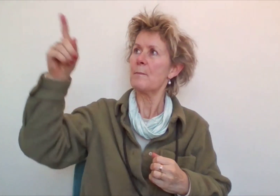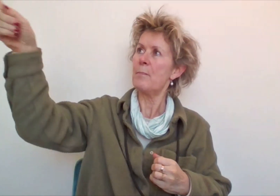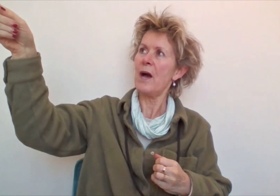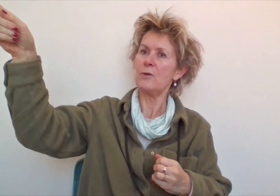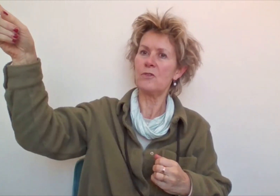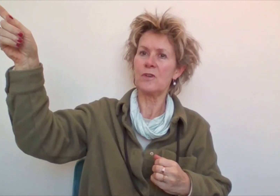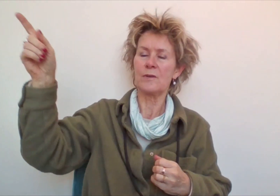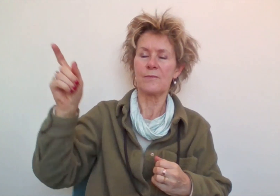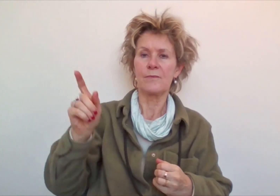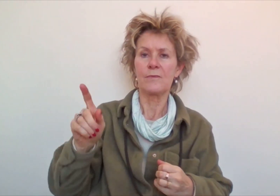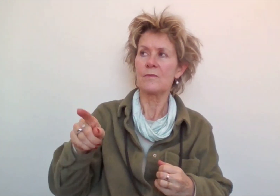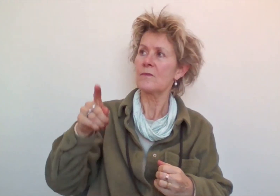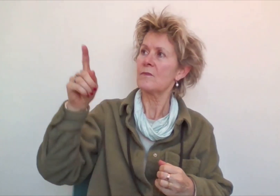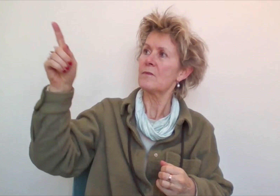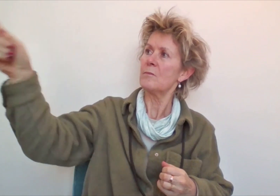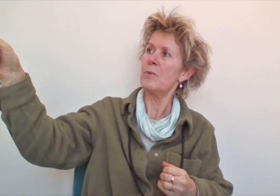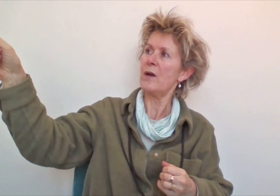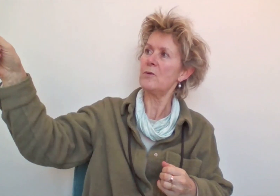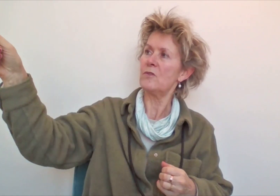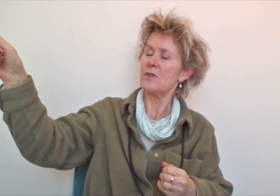Buiten. Buiten.